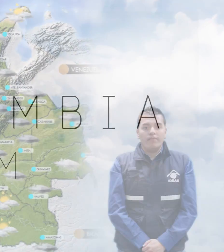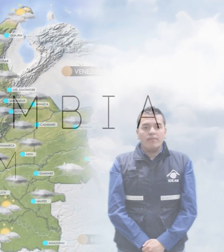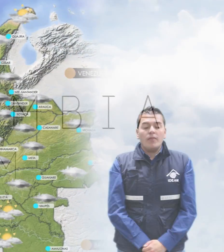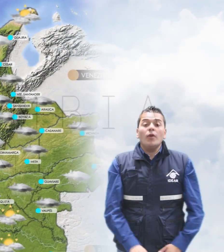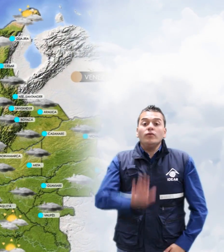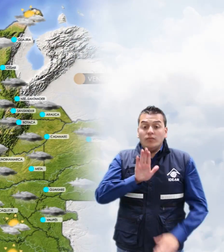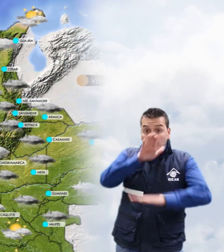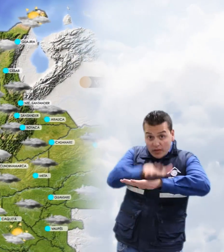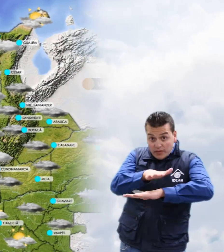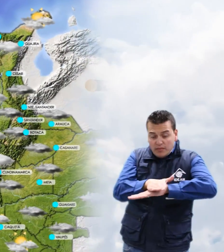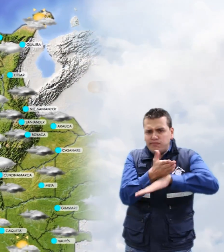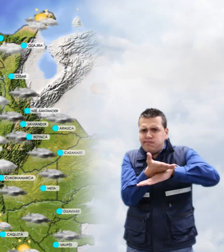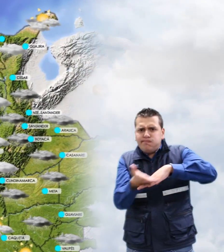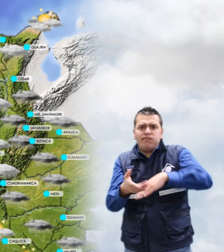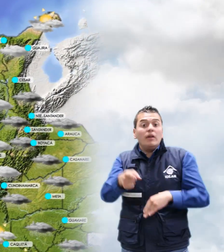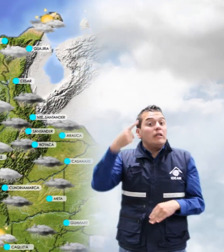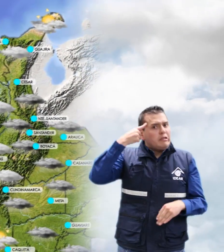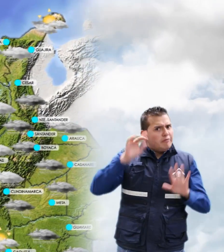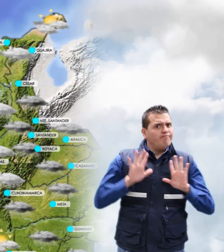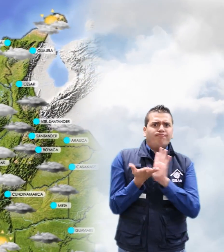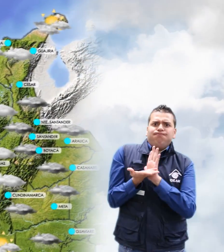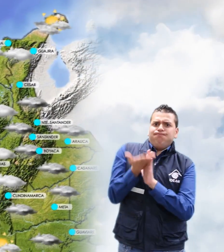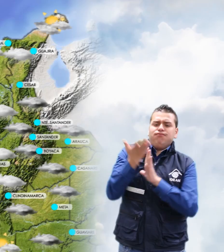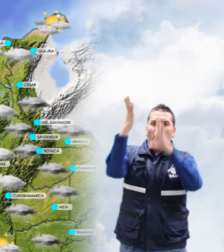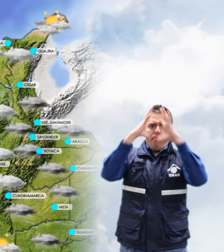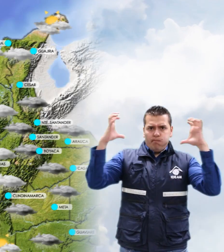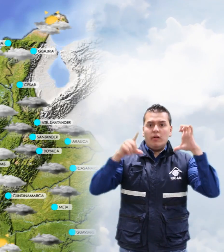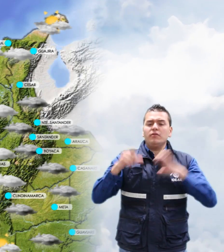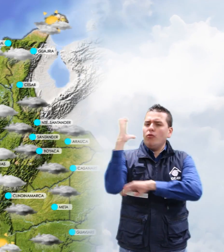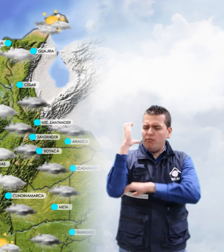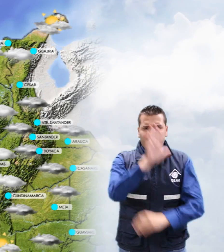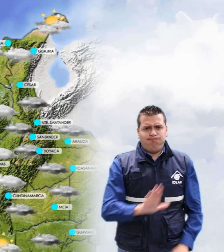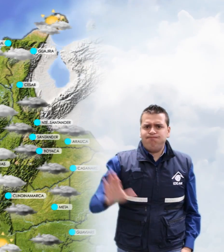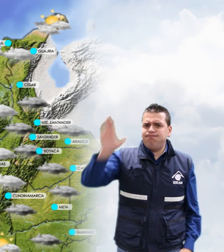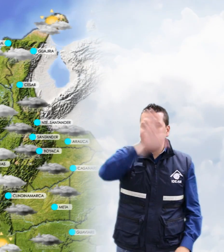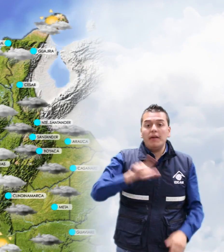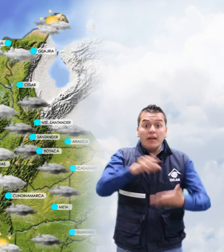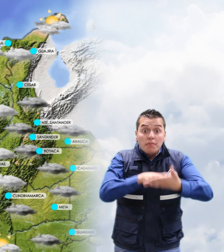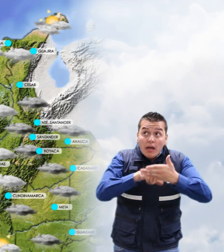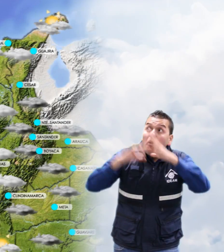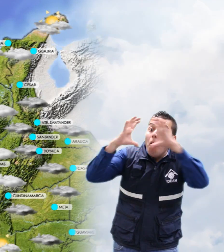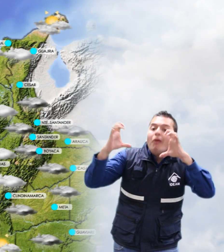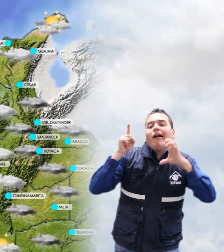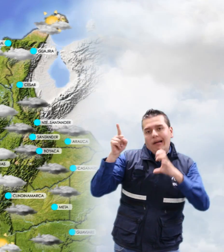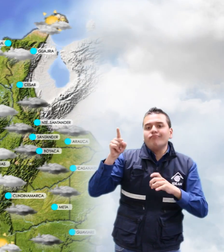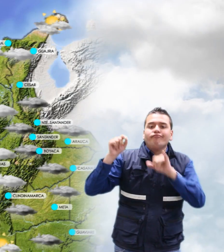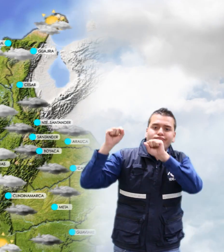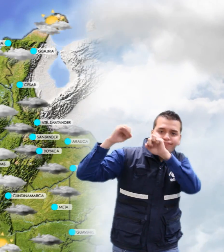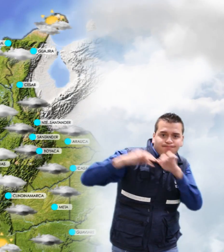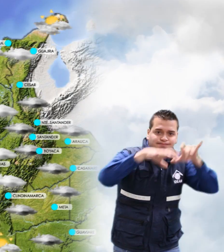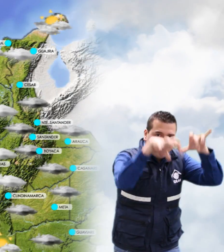En horas de la tarde, se prevé un incremento de la nubosidad a nivel nacional, condición que nos dejará algunas lloviznas hacia